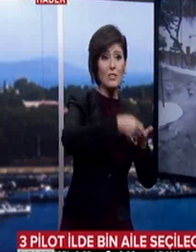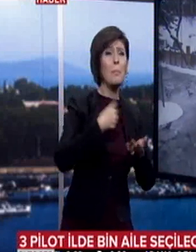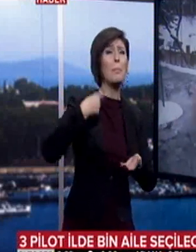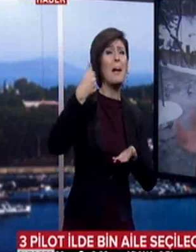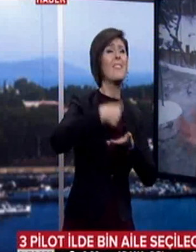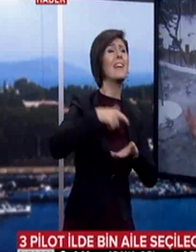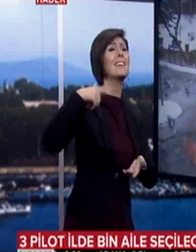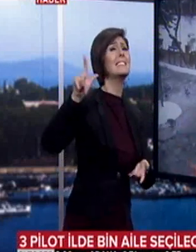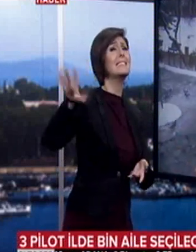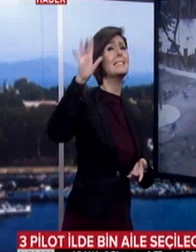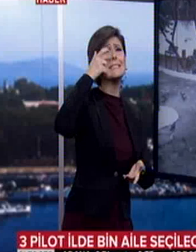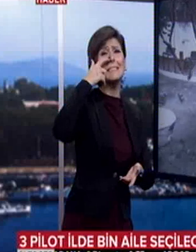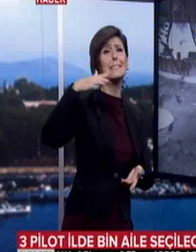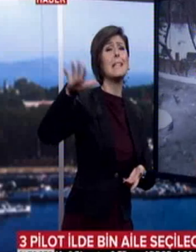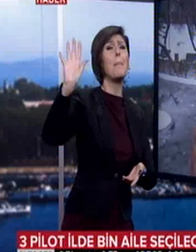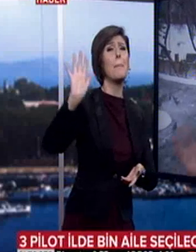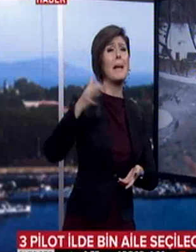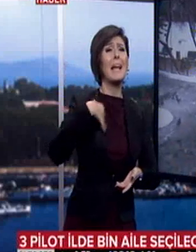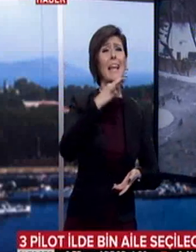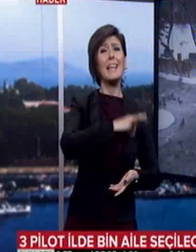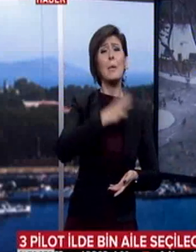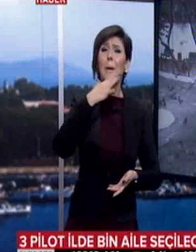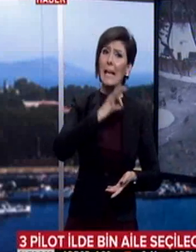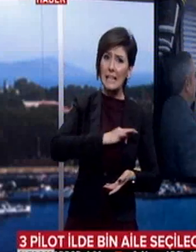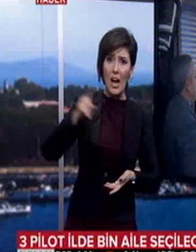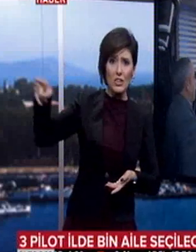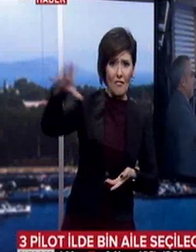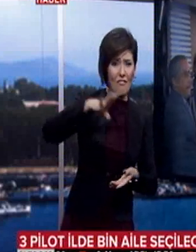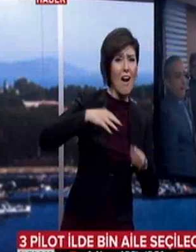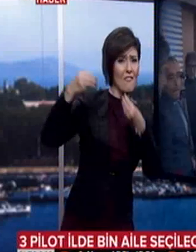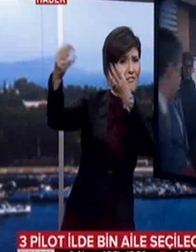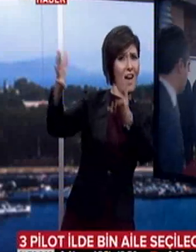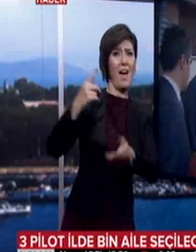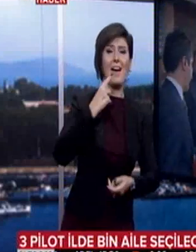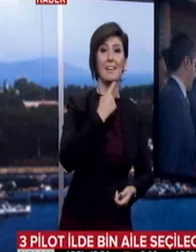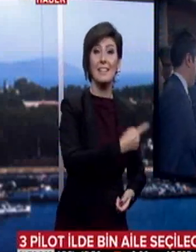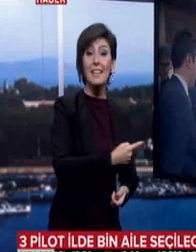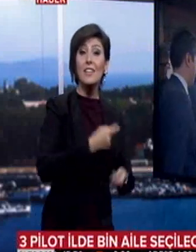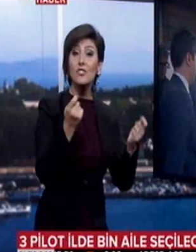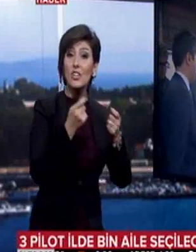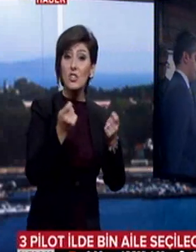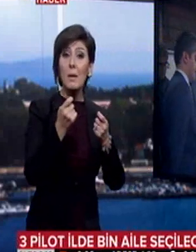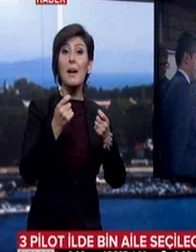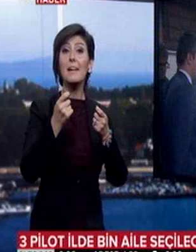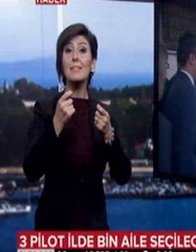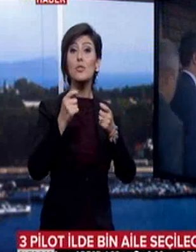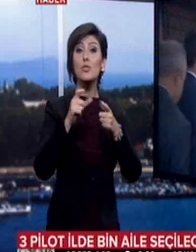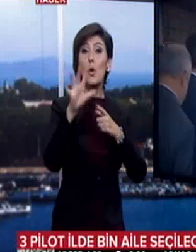İhtiyacım yok yani. Olsa belki hani. İhtiyacı olanlar için olabilir. Çalışma ve Sosyal Güvenlik Bakanı Mehmet Müezzinoğlu Ankara'da basın